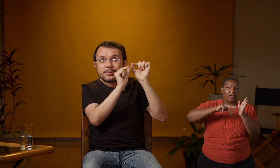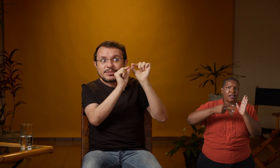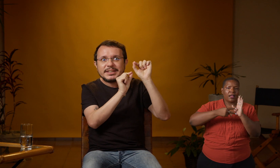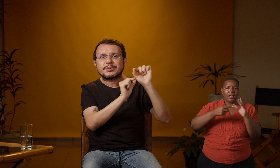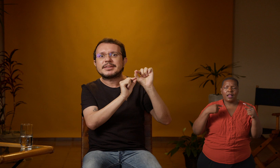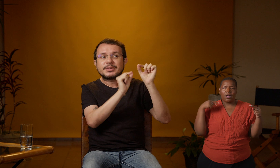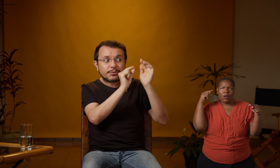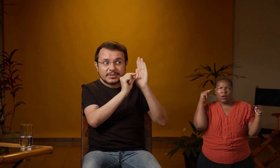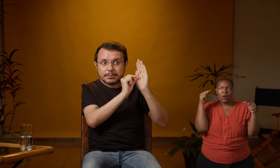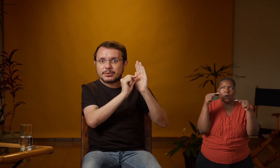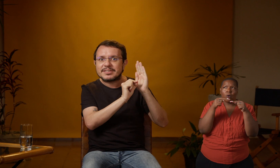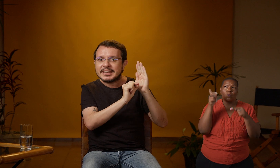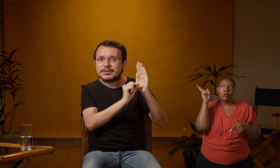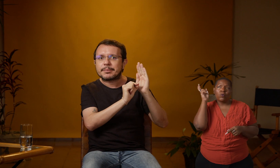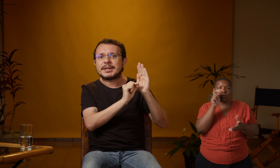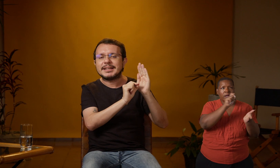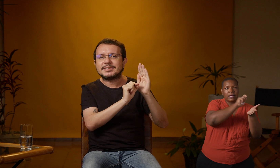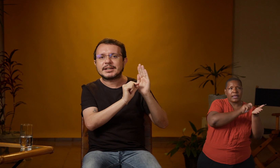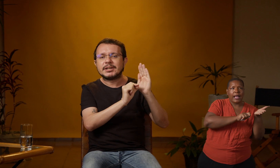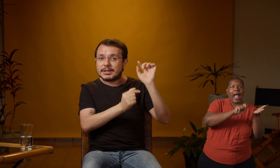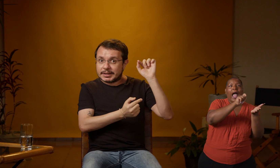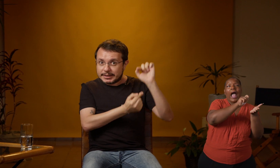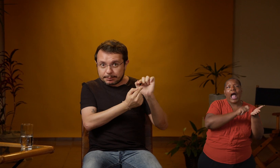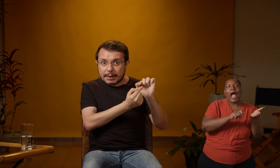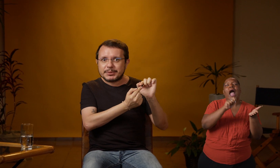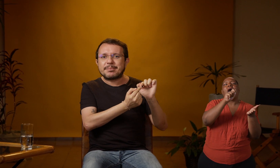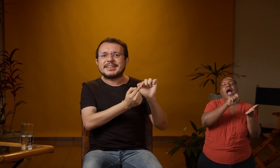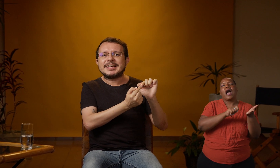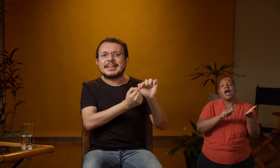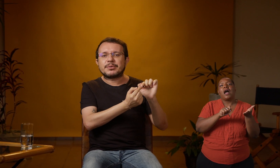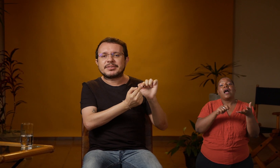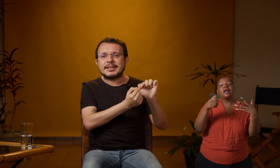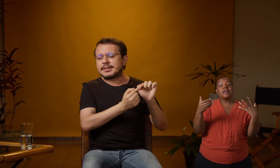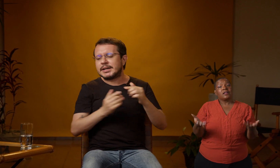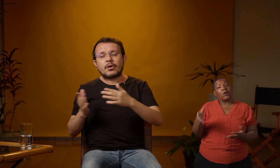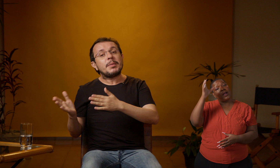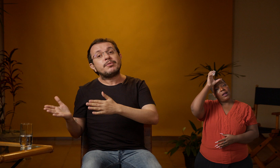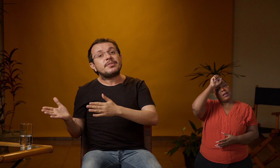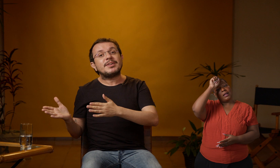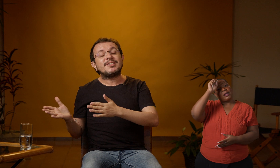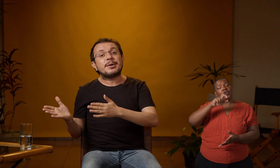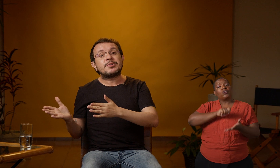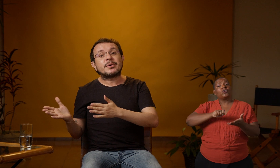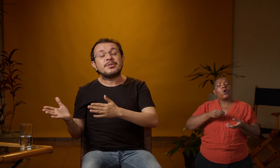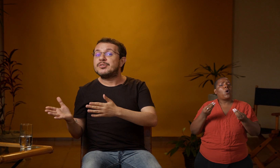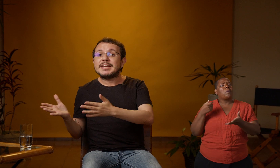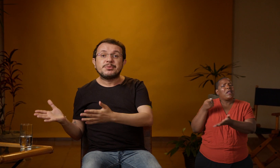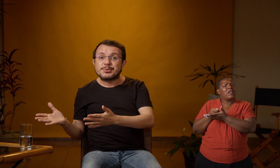o somzinho, o símbolo, desenho da letra, para poder aprender a língua escrita, como é que você vai exigir a mesma coisa de quem não